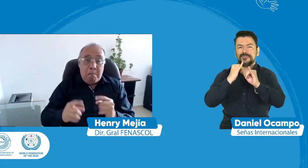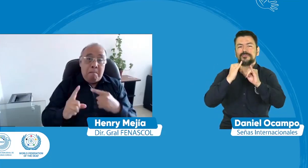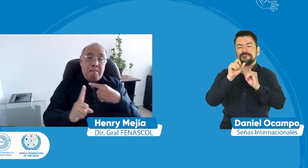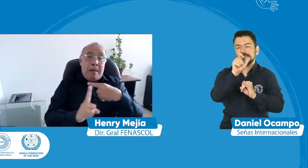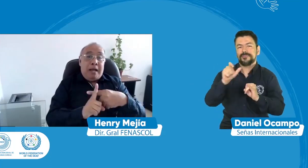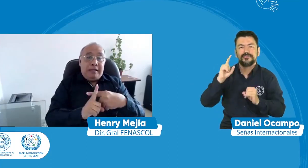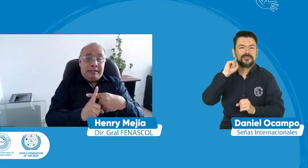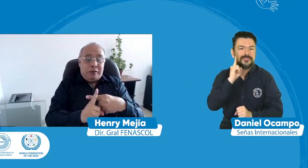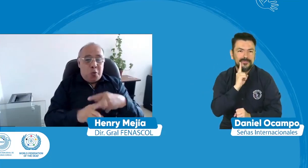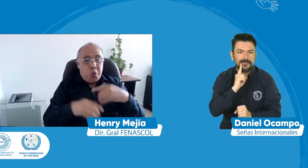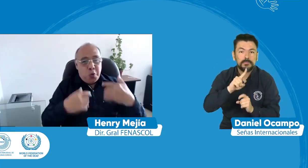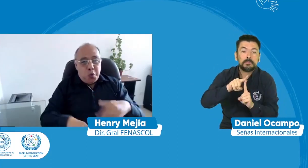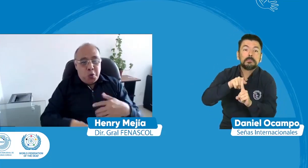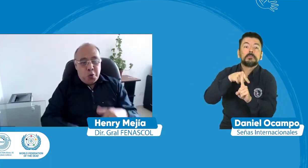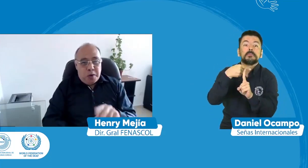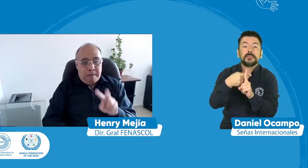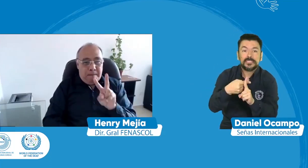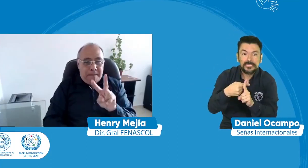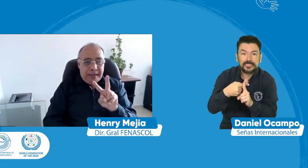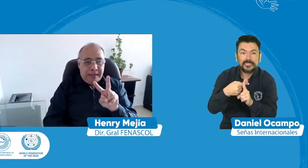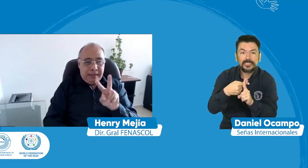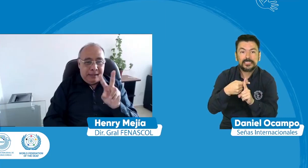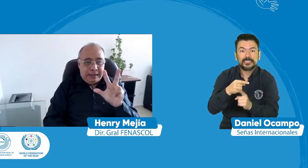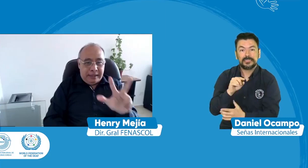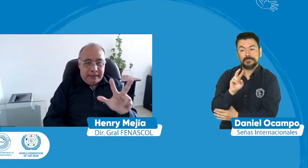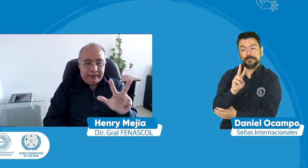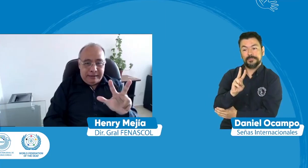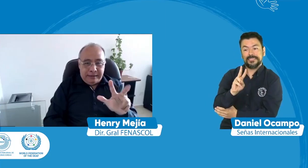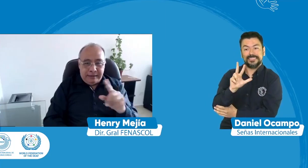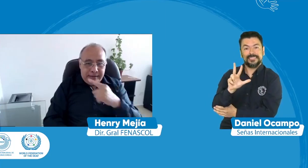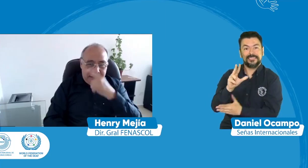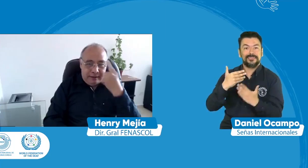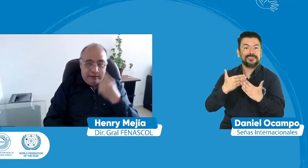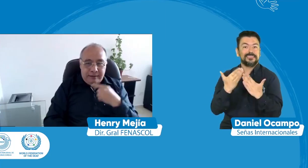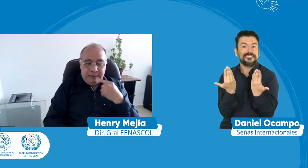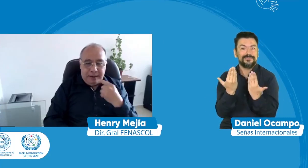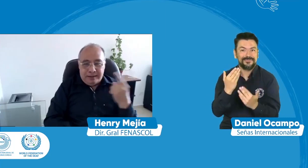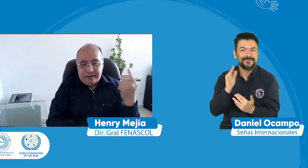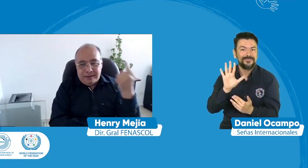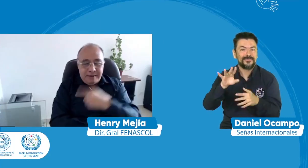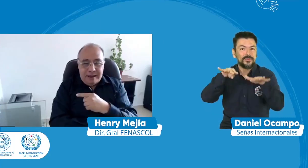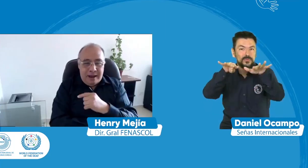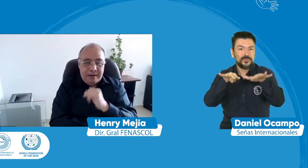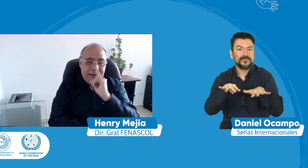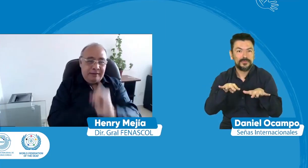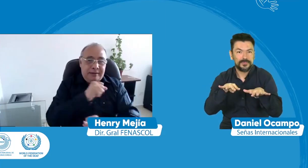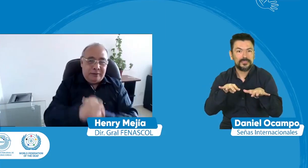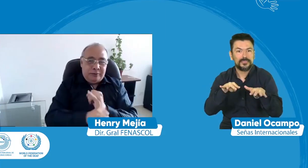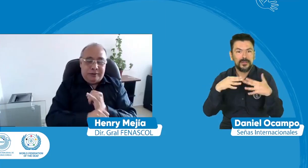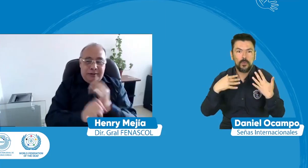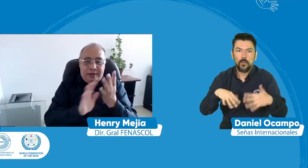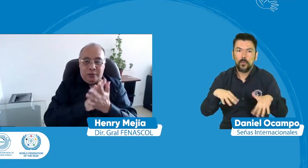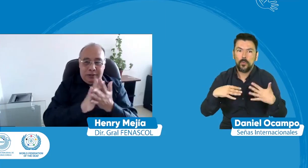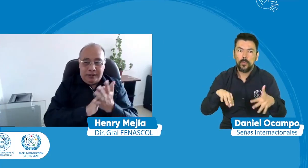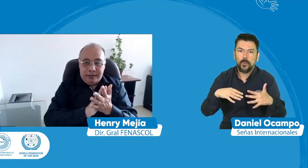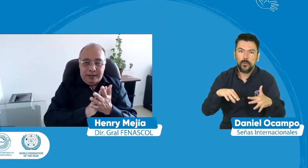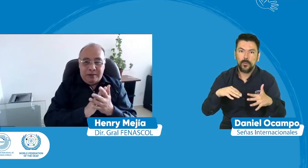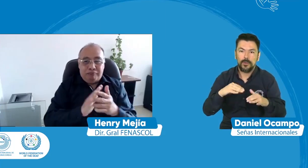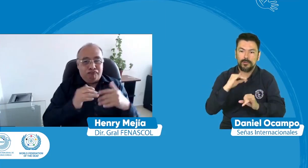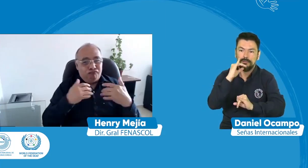de las personas sordas además el 23 de septiembre este tenemos el día